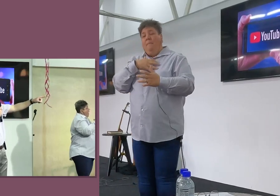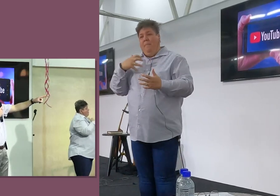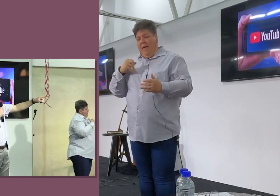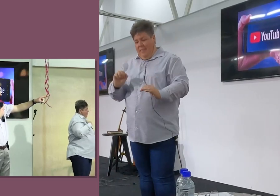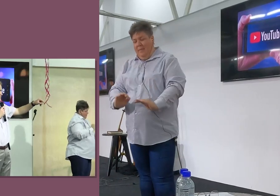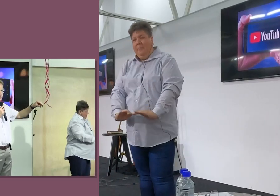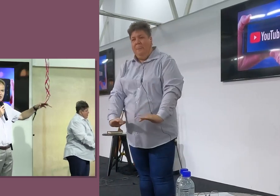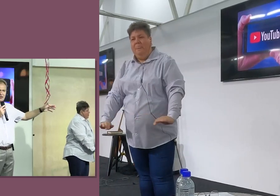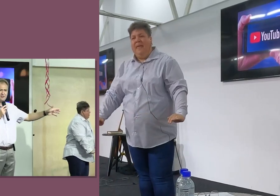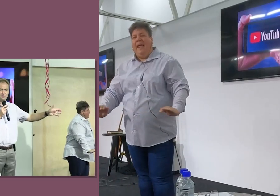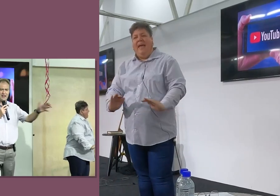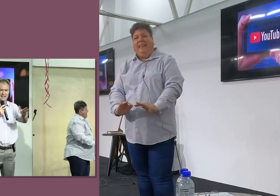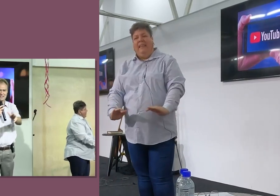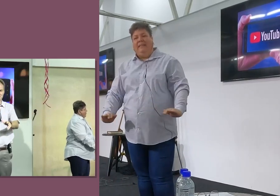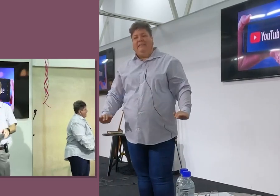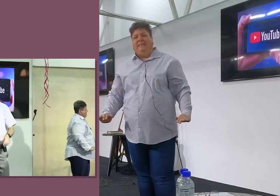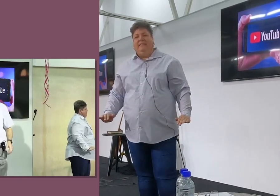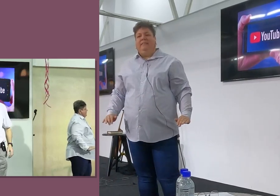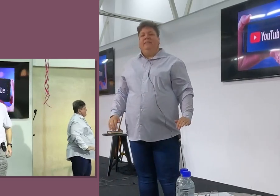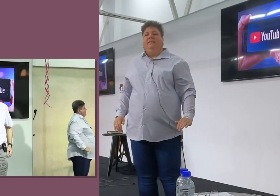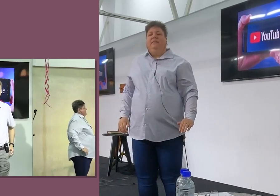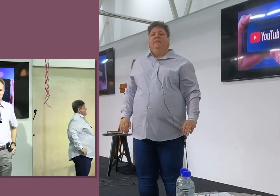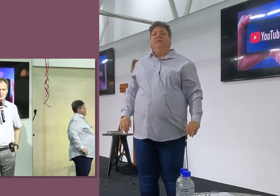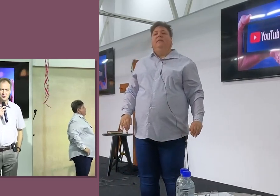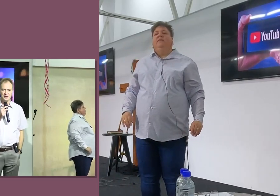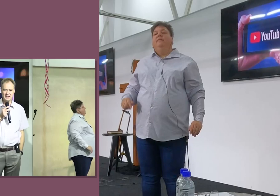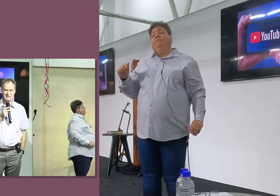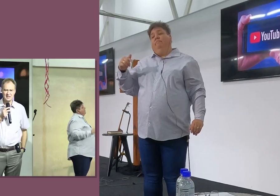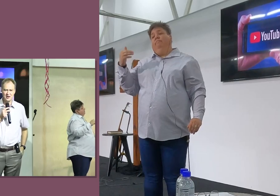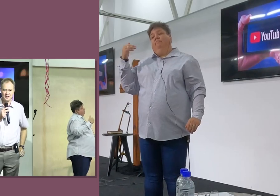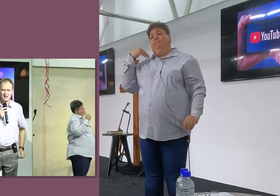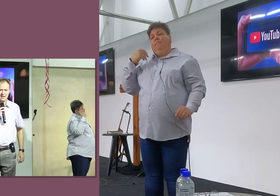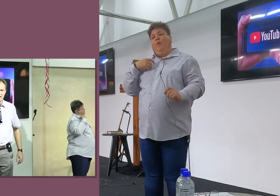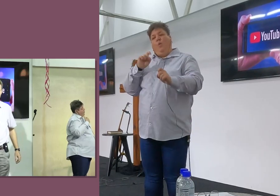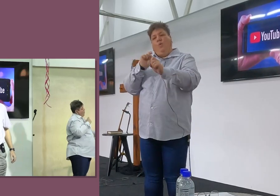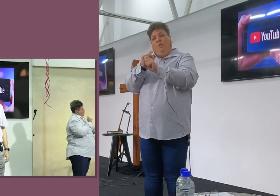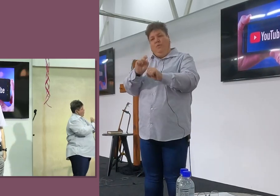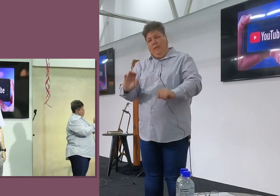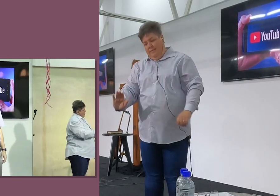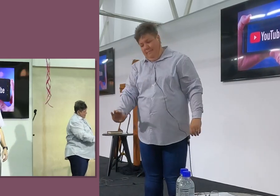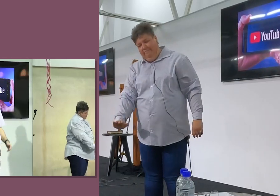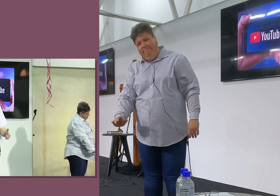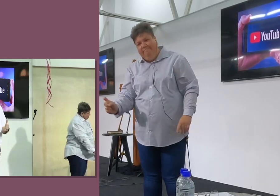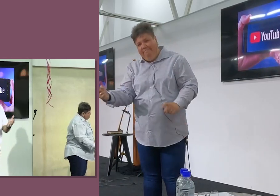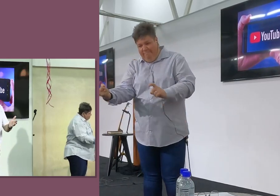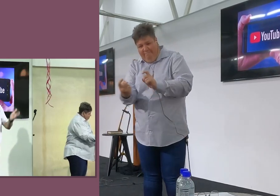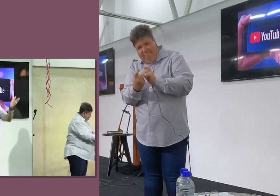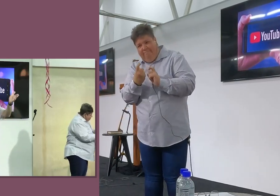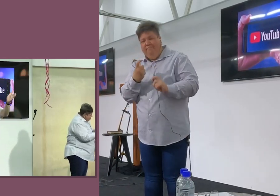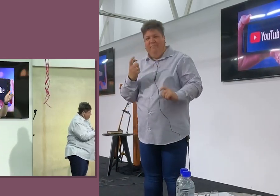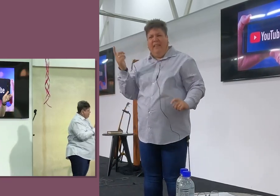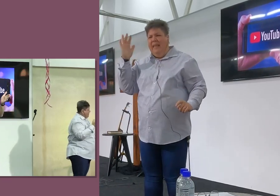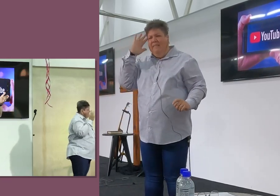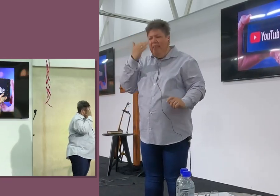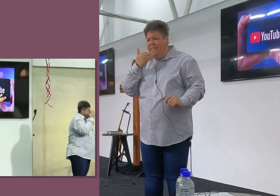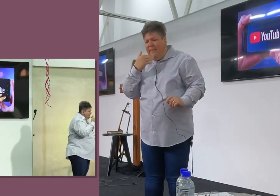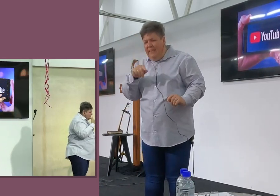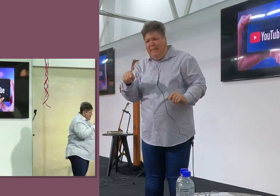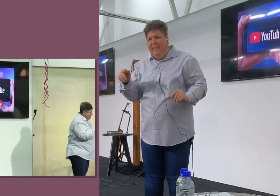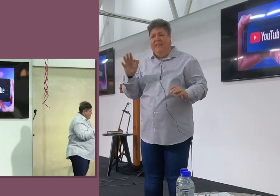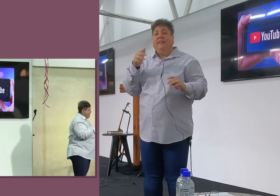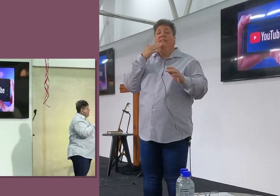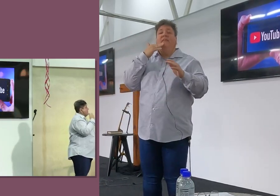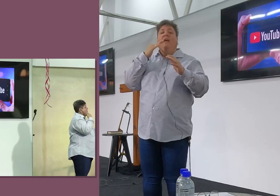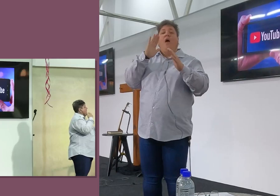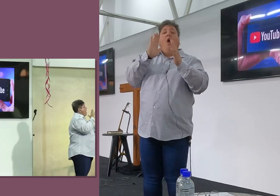ook, En ons is so blaai, Julle is hier so, Wat van die huis afkijk, Nou die ag, Toe loop ek een kind raak, En, Weet jy, En jy weet nie allemaal wie online kyk nie, Want hulle